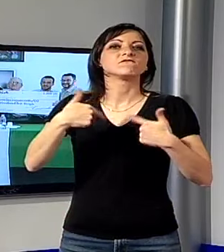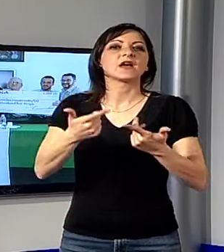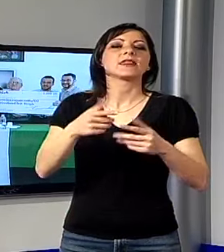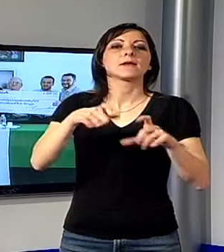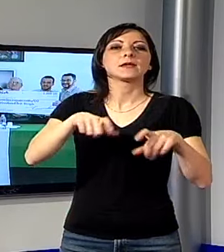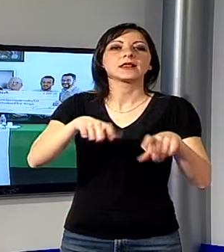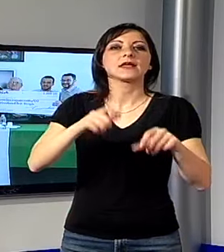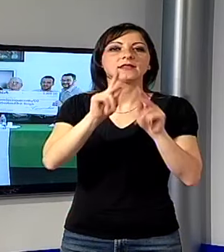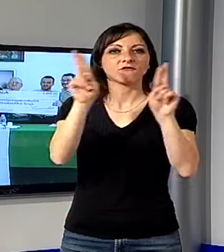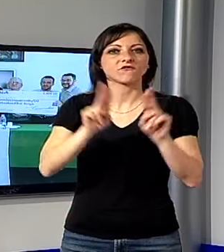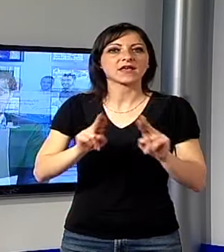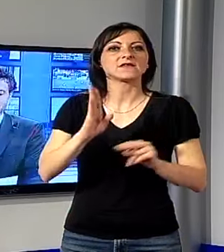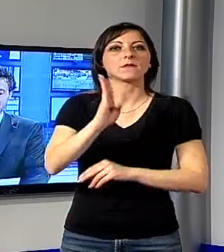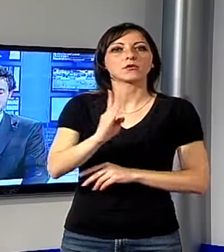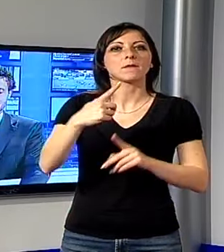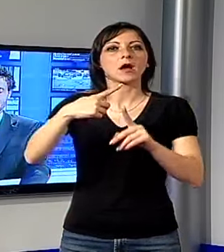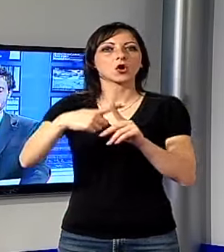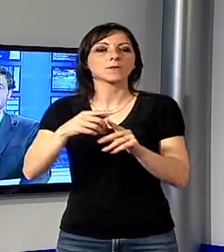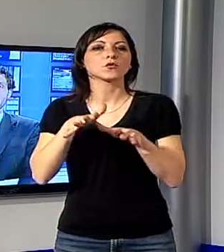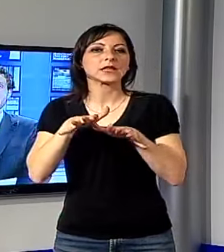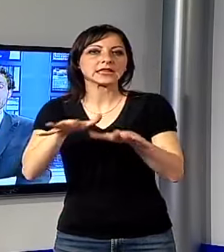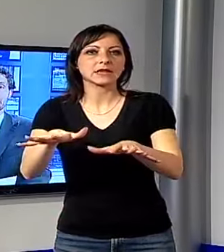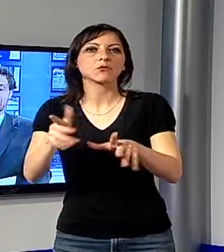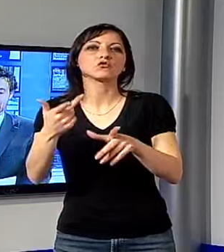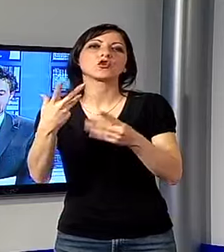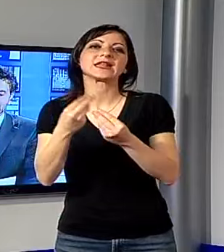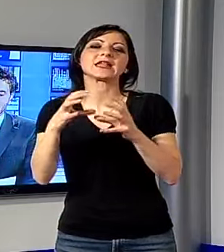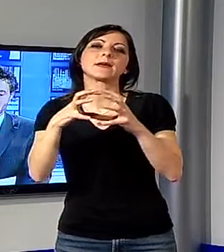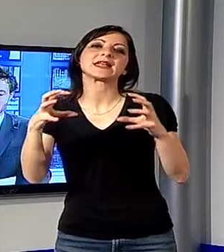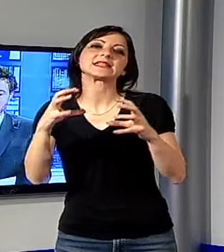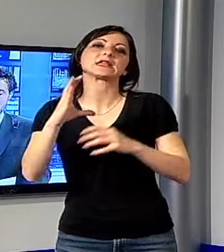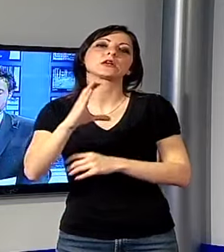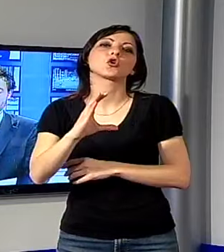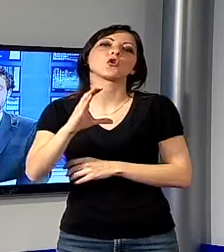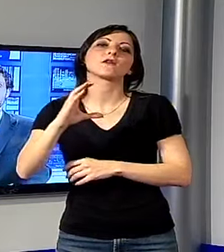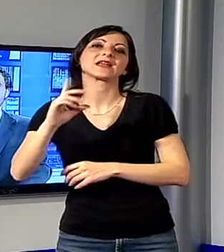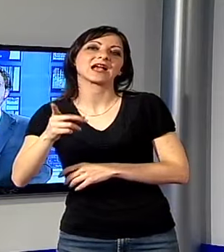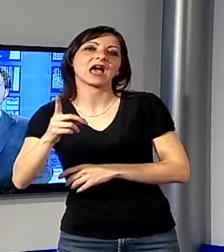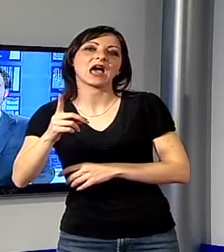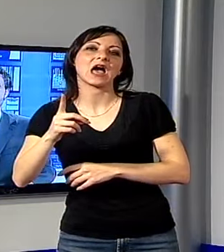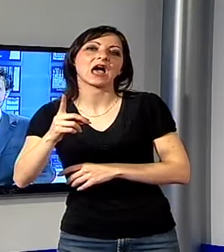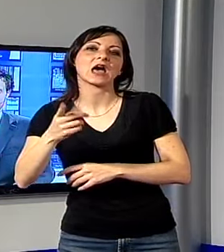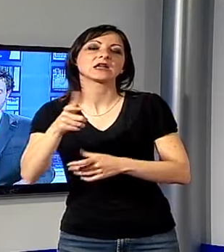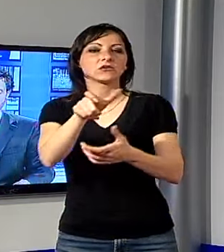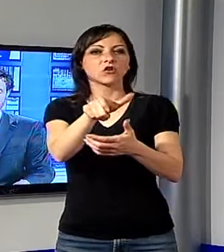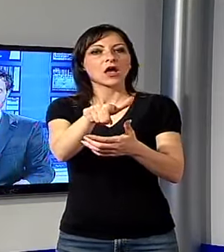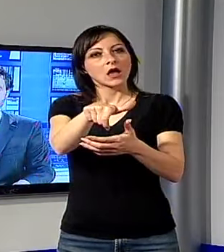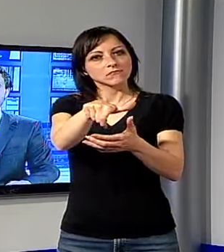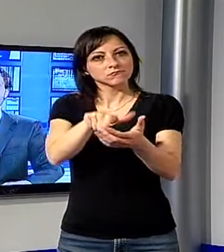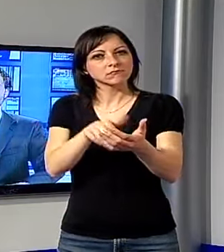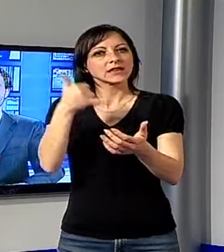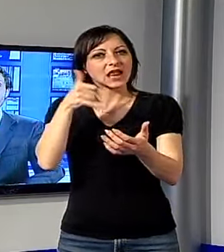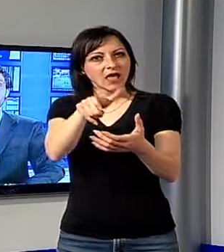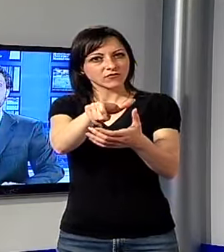andato in scena lo scorso febbraio, e la distribuzione insieme all'azienda Cover Garage della Burla Cover per